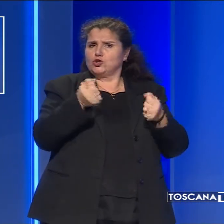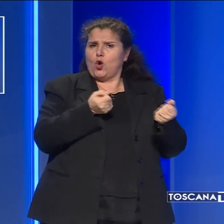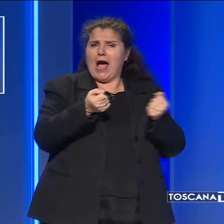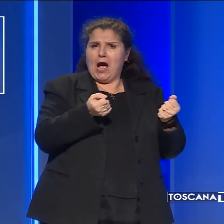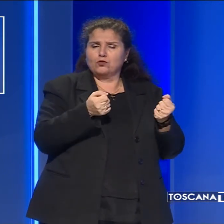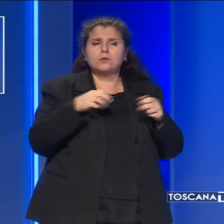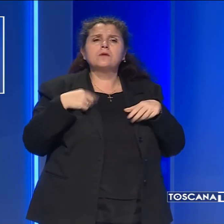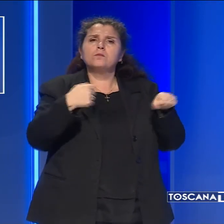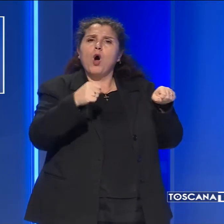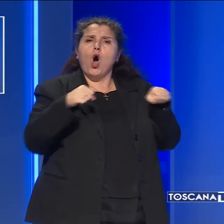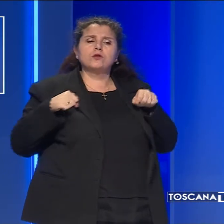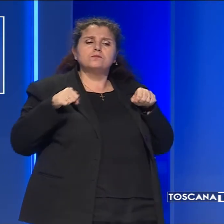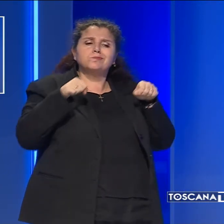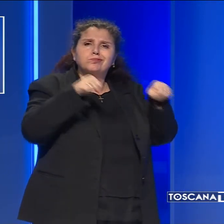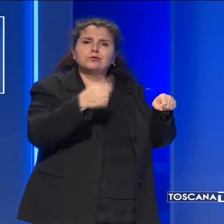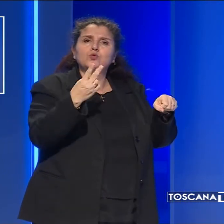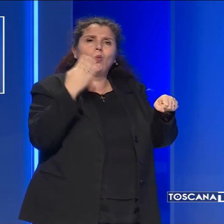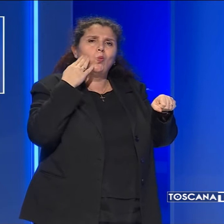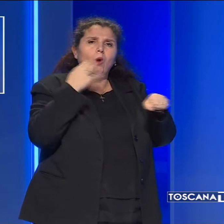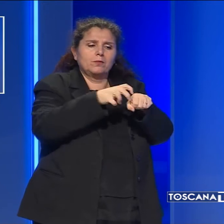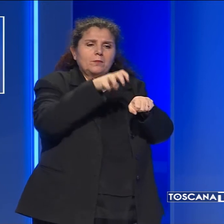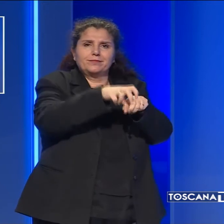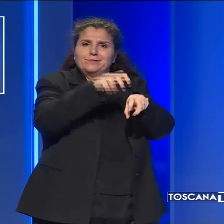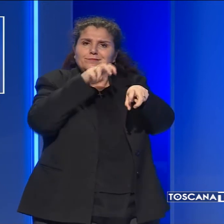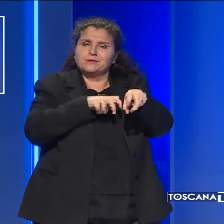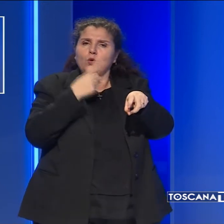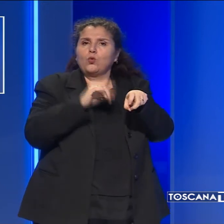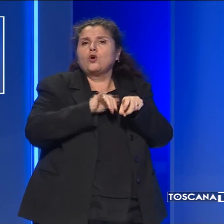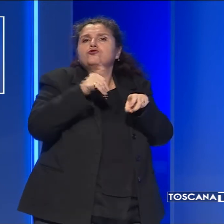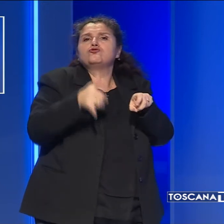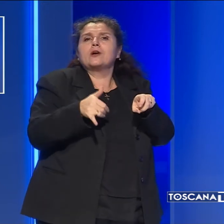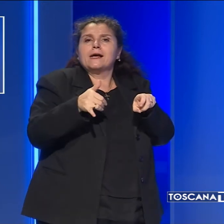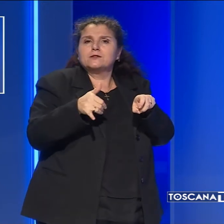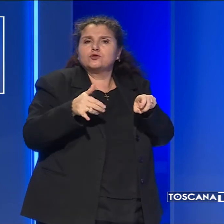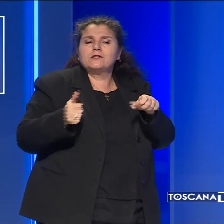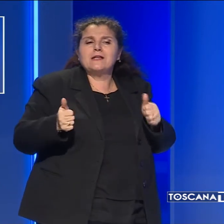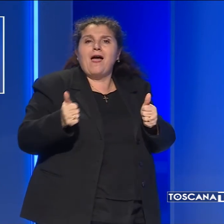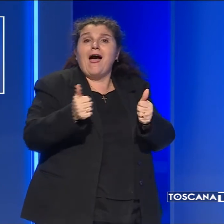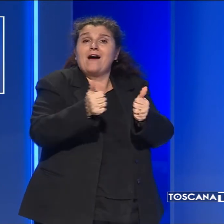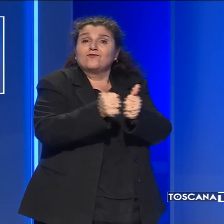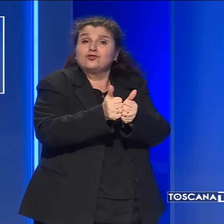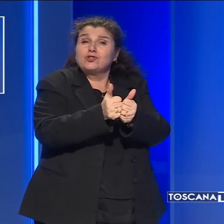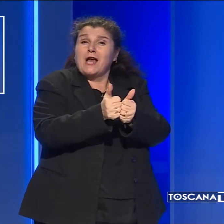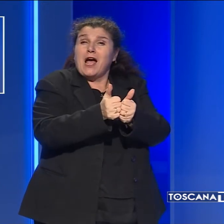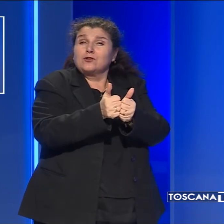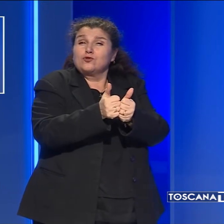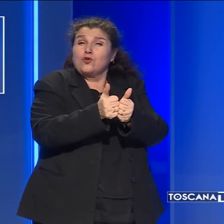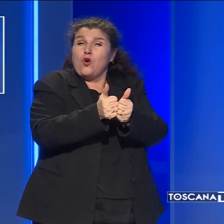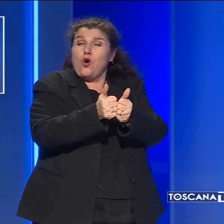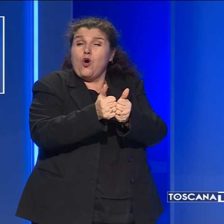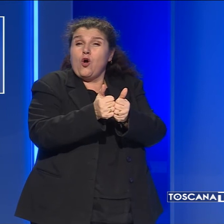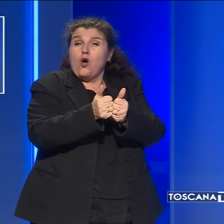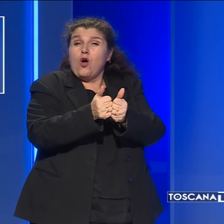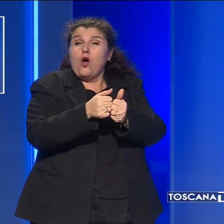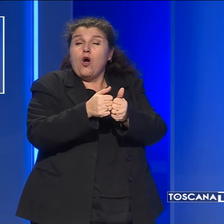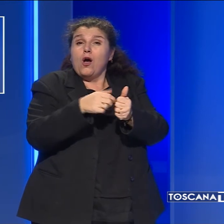una moto con due uomini, uno dei quali è sceso e dopo essersi avvicinato a una vettura, ha poi